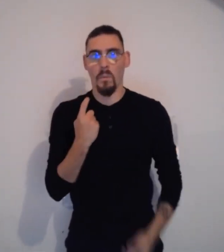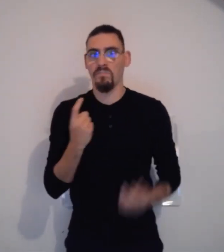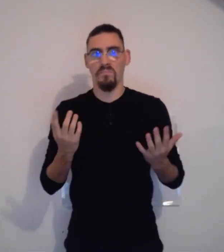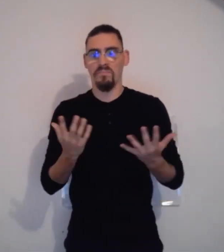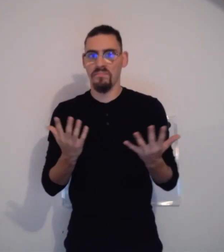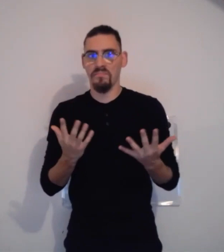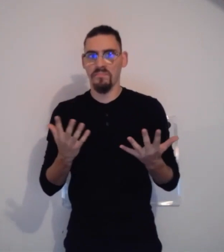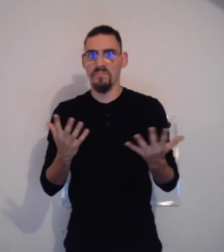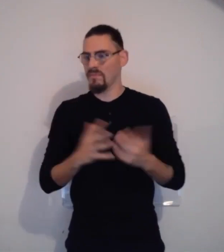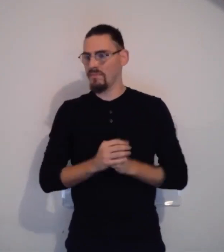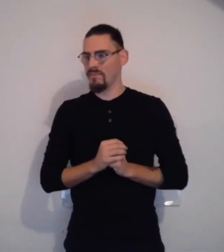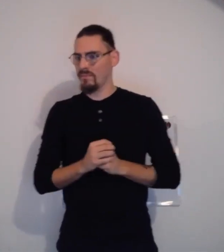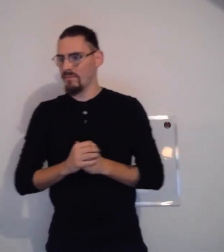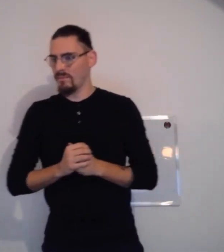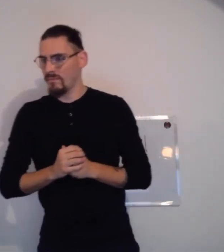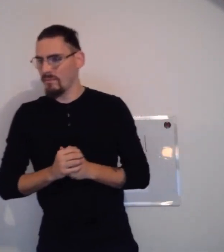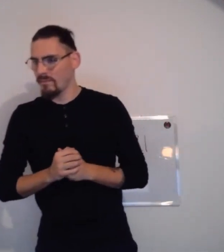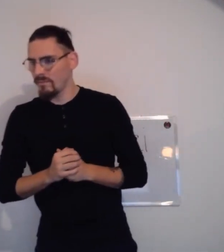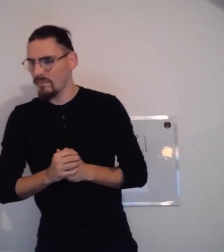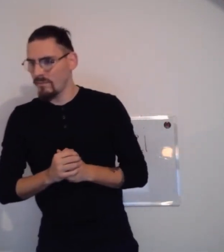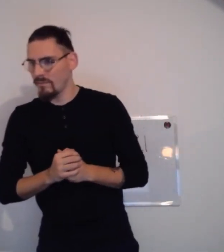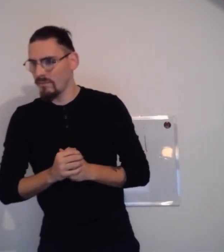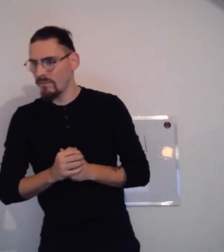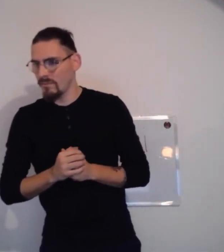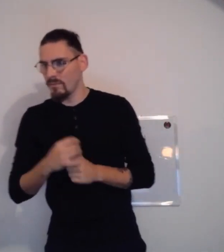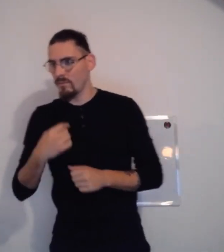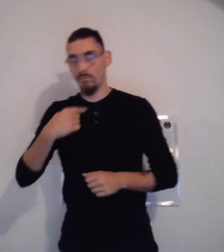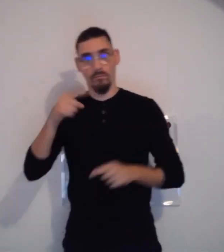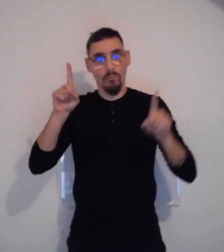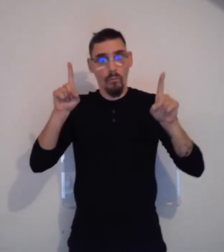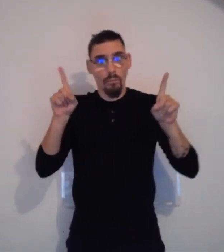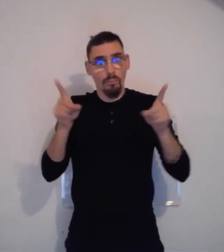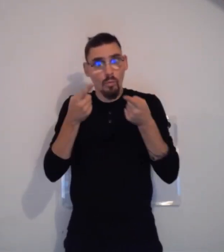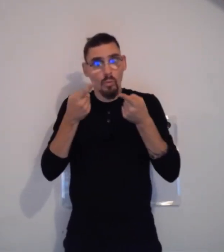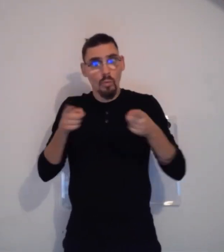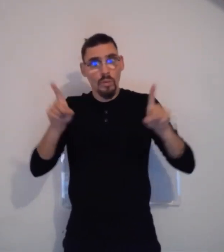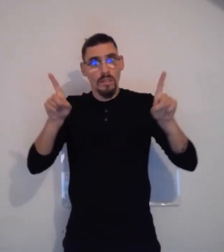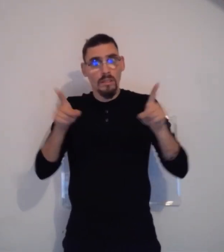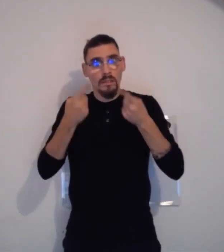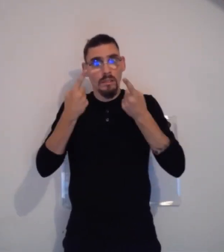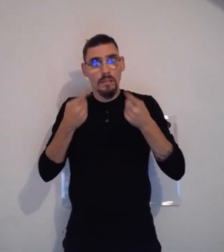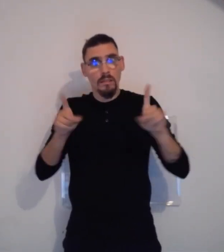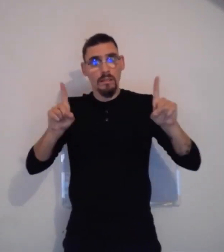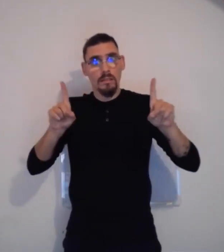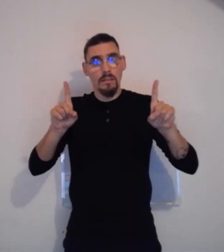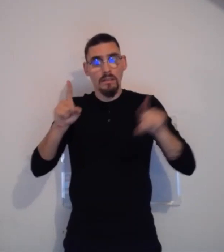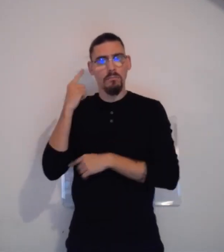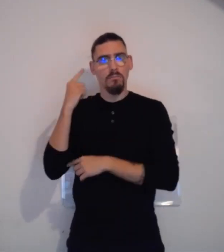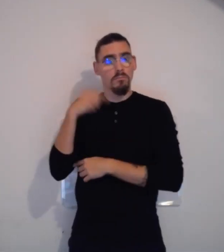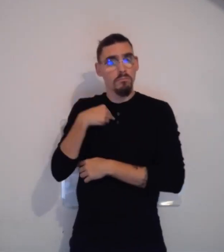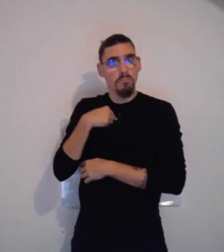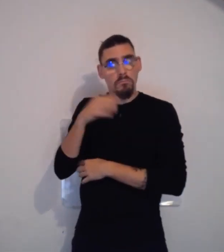Ah, voilà, ça y est. J'ai trouvé une première question par rapport à la musique.